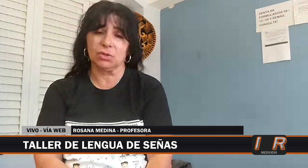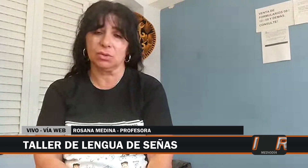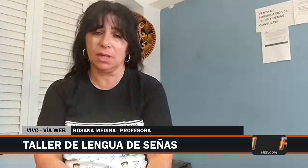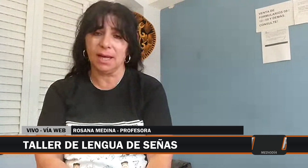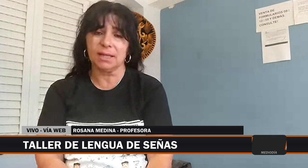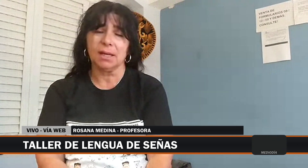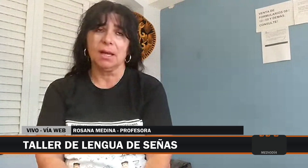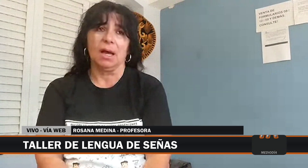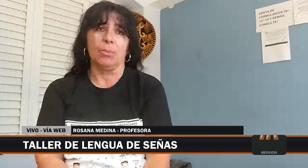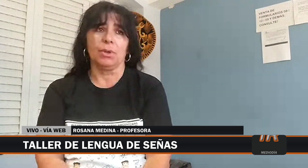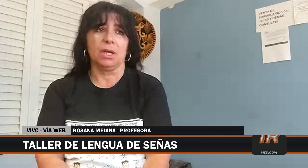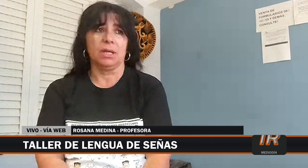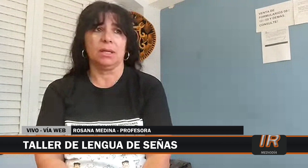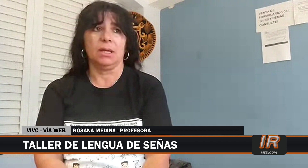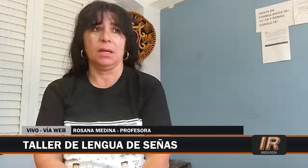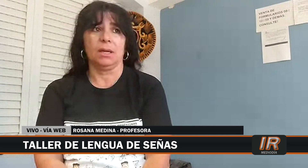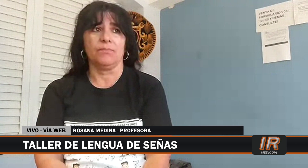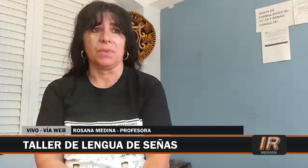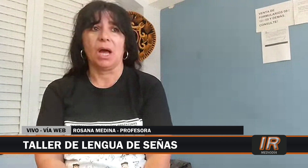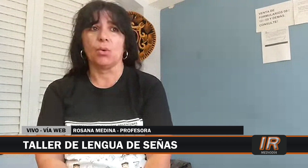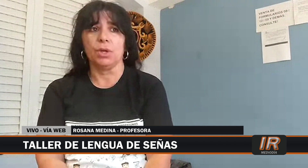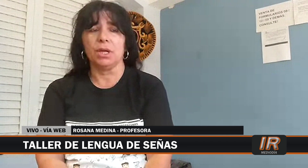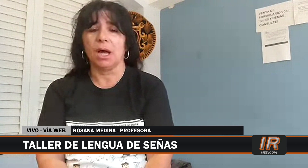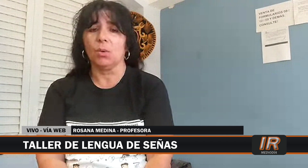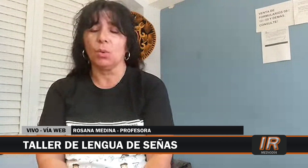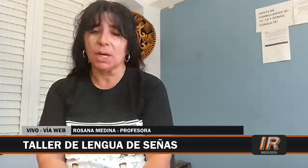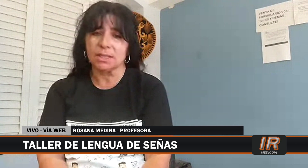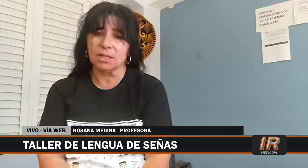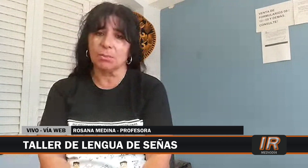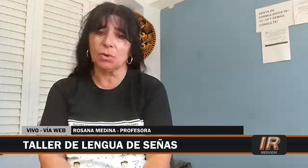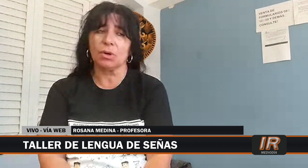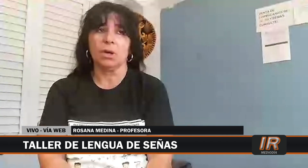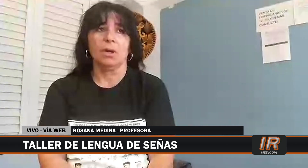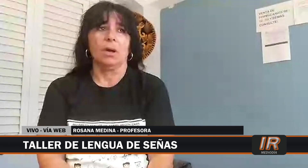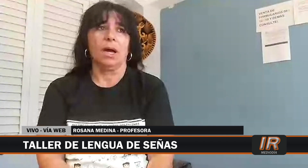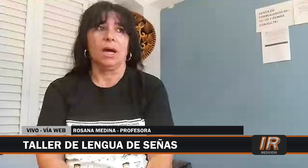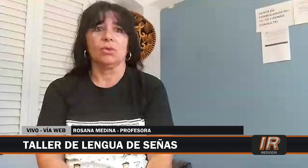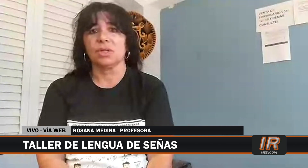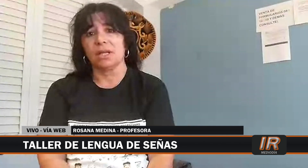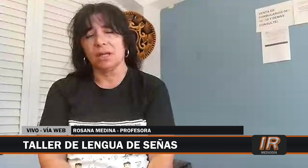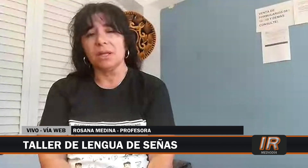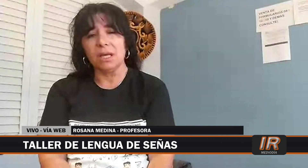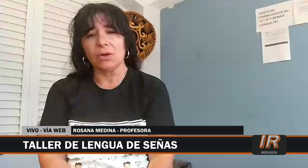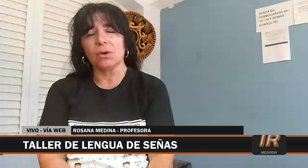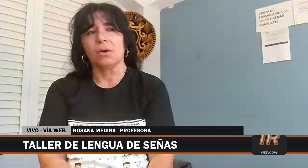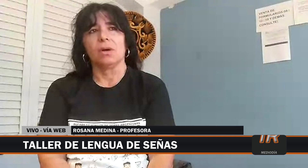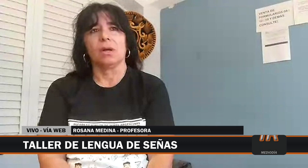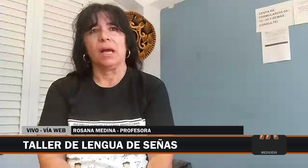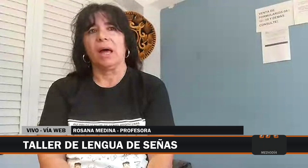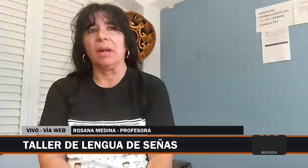sociedad, a poder acudir a un lugar sin temor, a no ser entendido. Cada vez